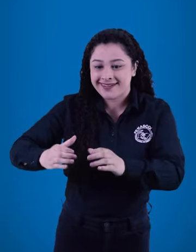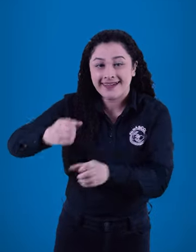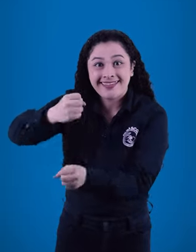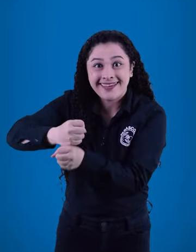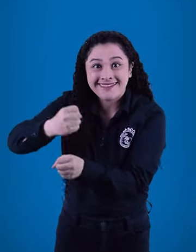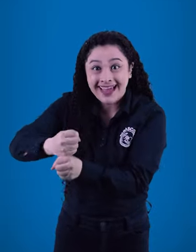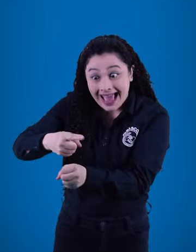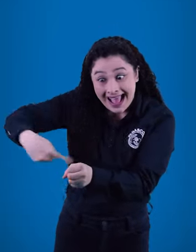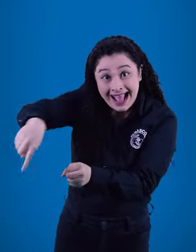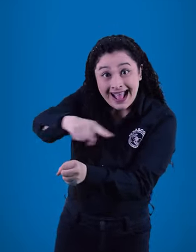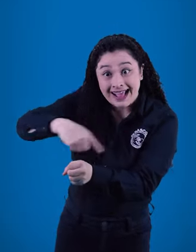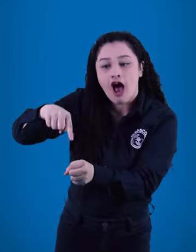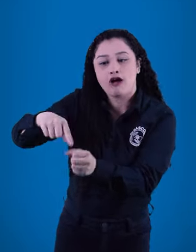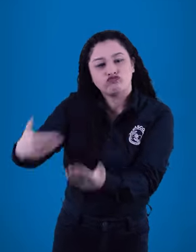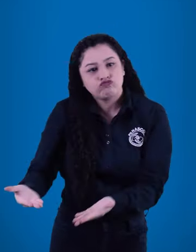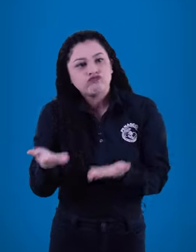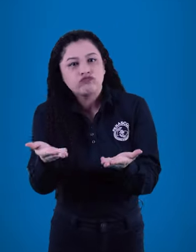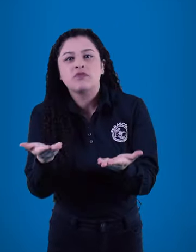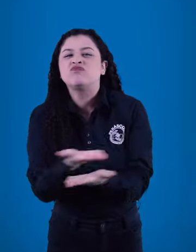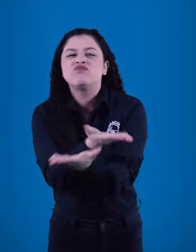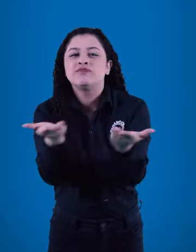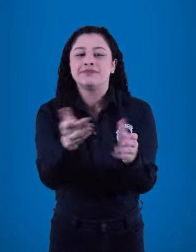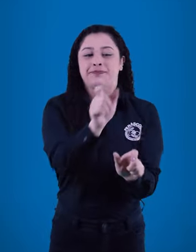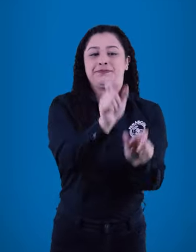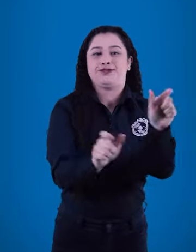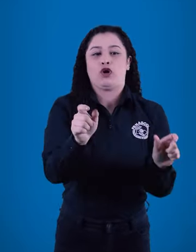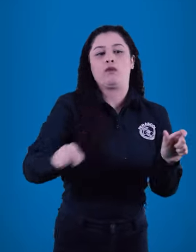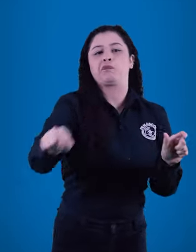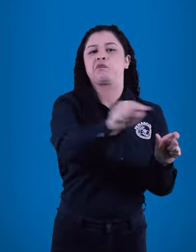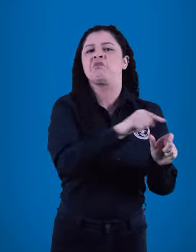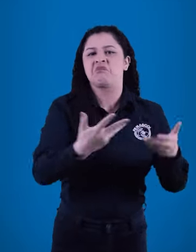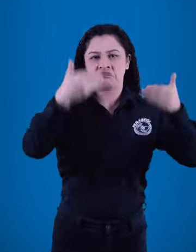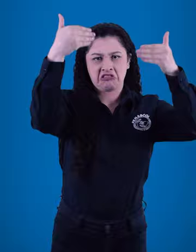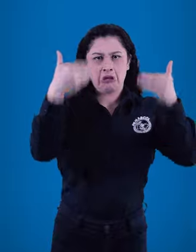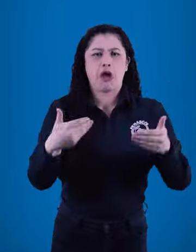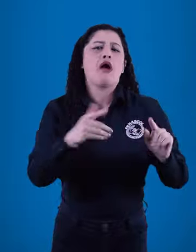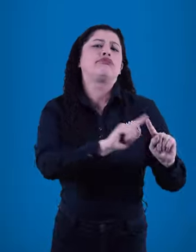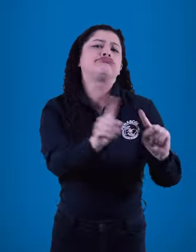Capacitación por la Agencia de Empleo en Bogotá para personas con discapacidad